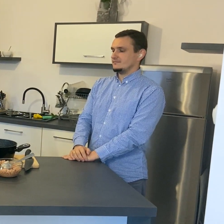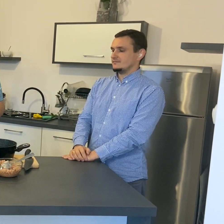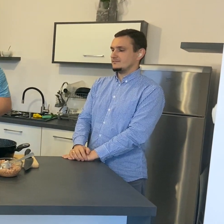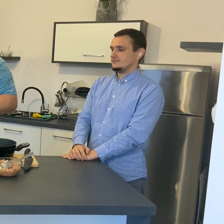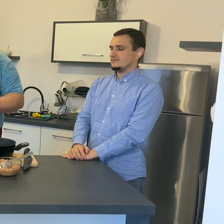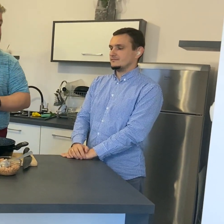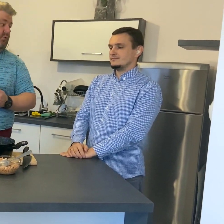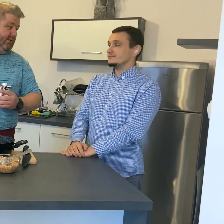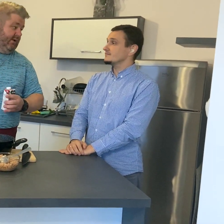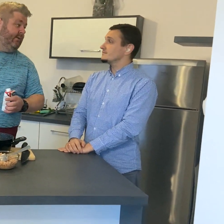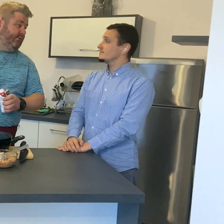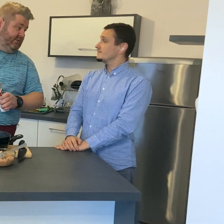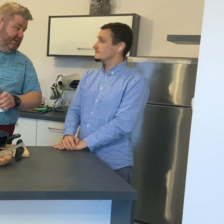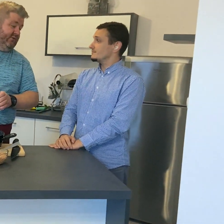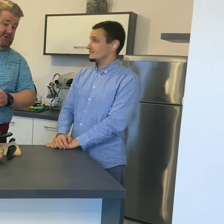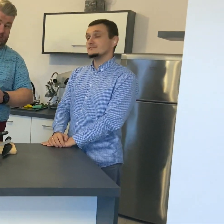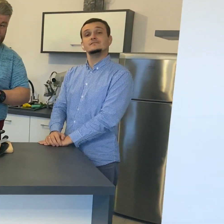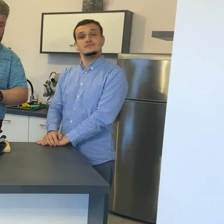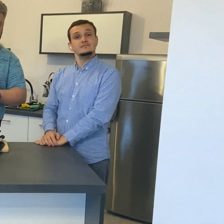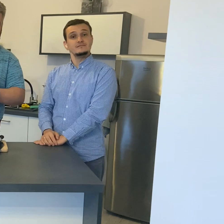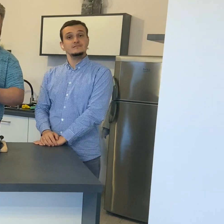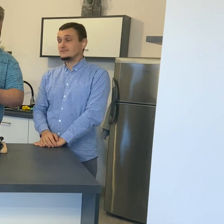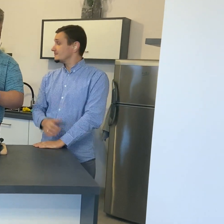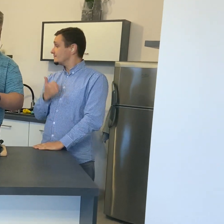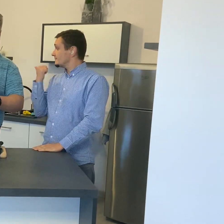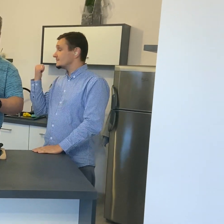Cebulka podsmaża się na maszle. lądelku.